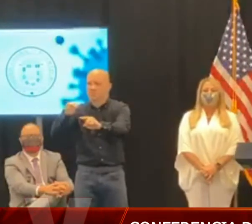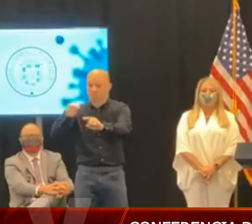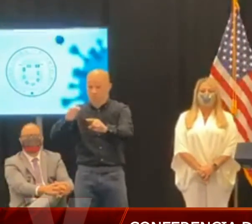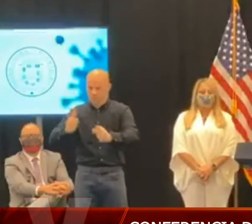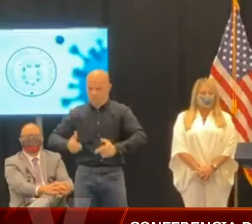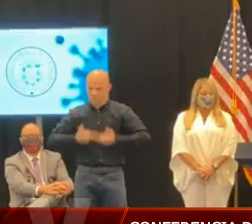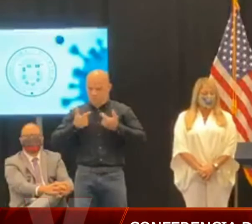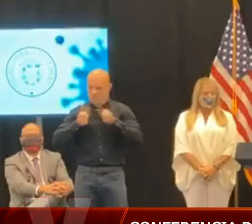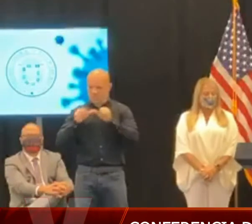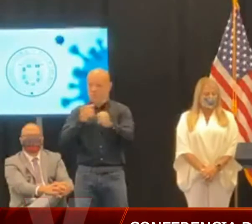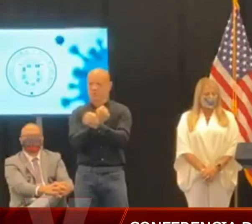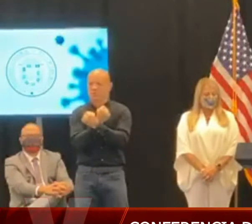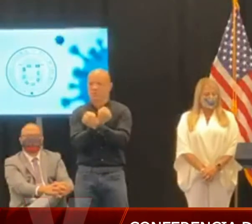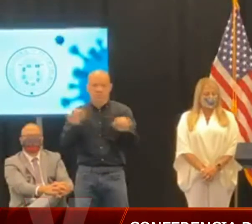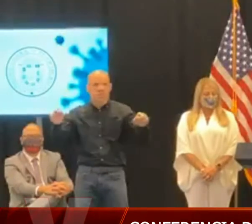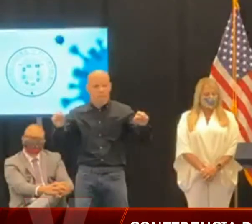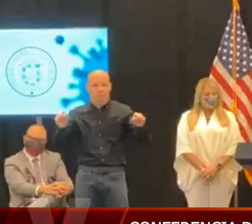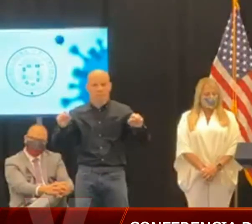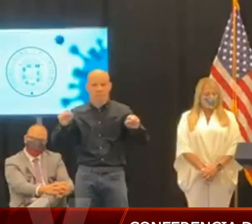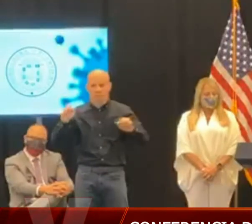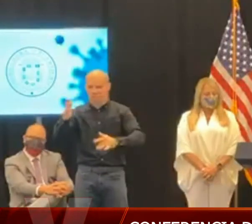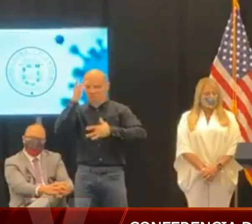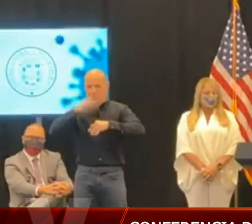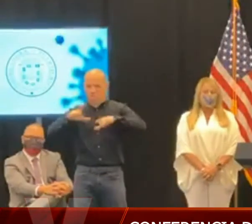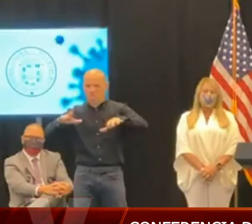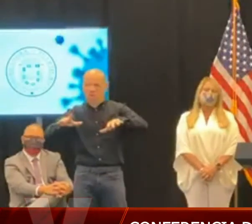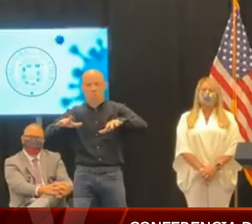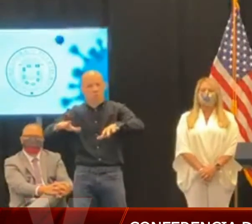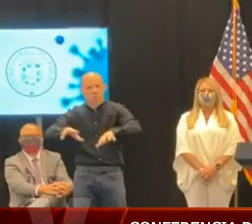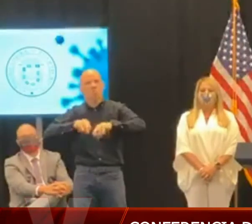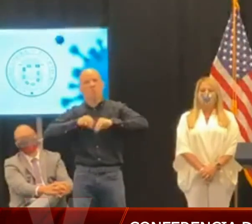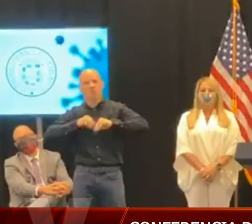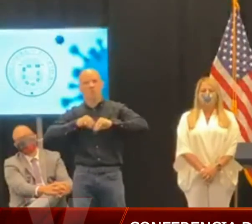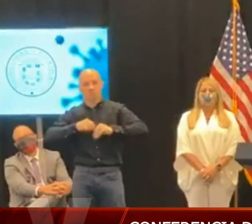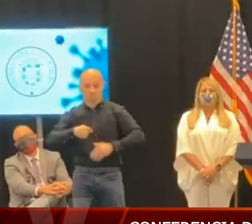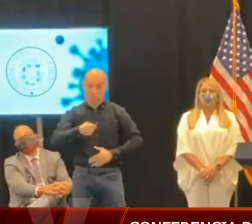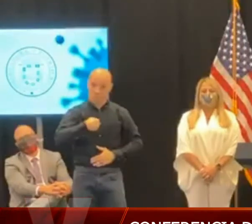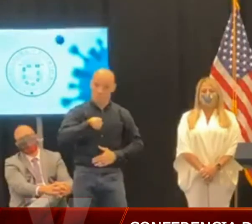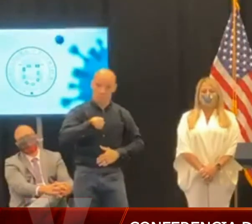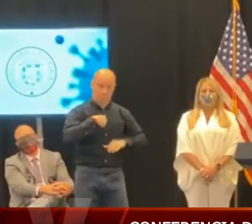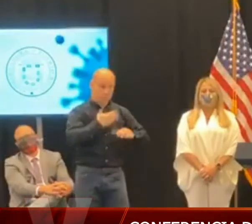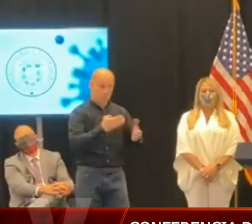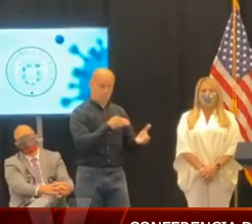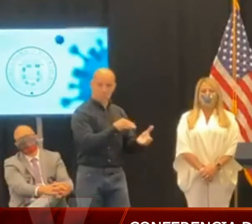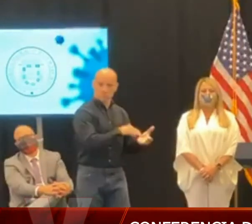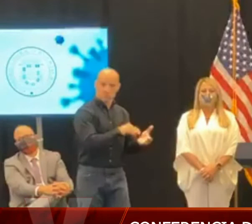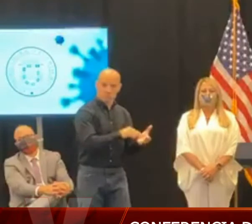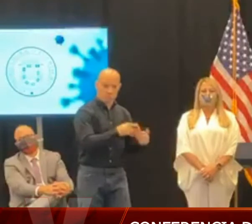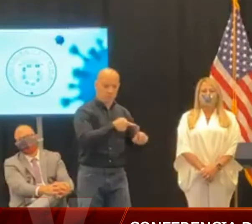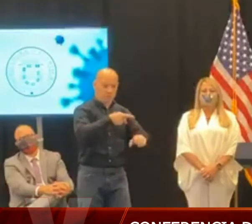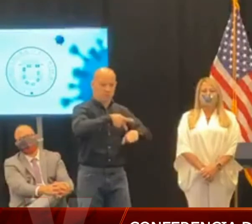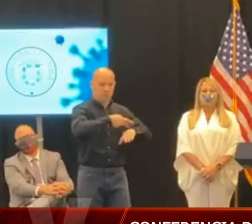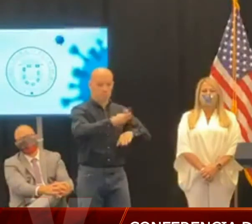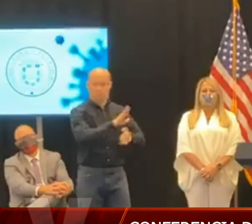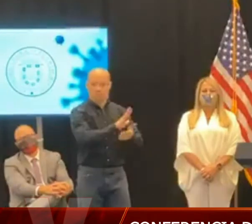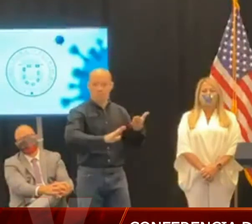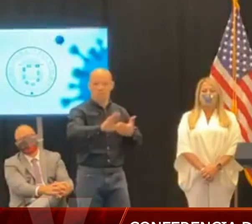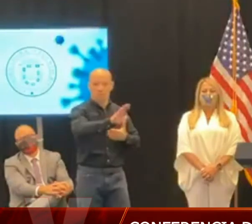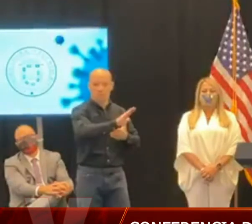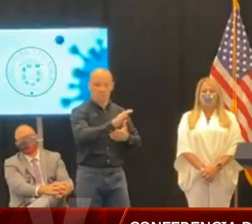Ese es mi compromiso y el del Task Force Médico del Recinto de Ciencias Médicas de la Universidad de Puerto Rico.